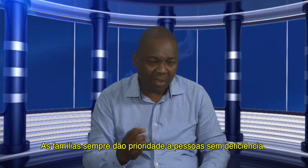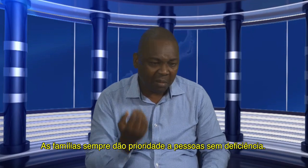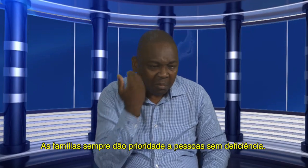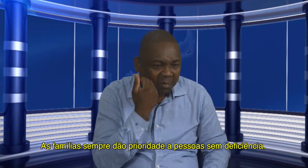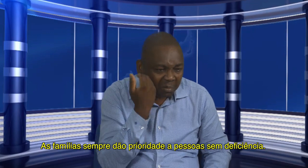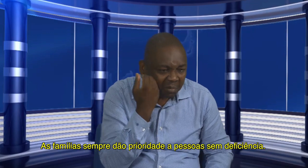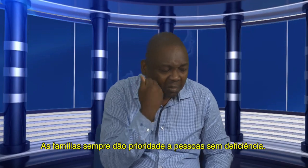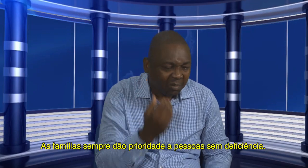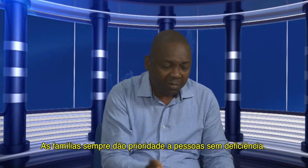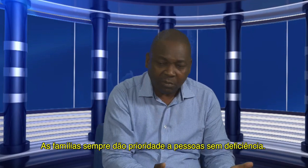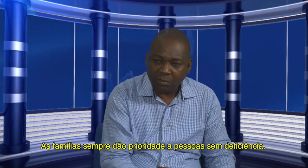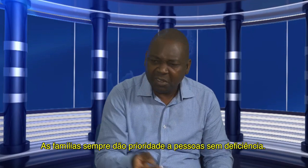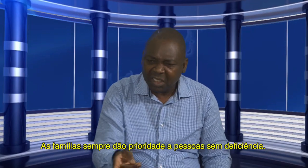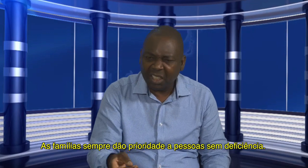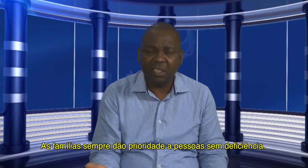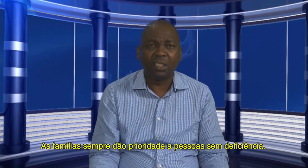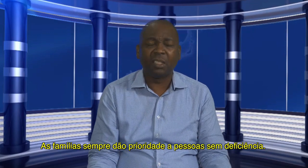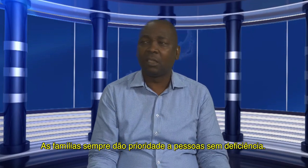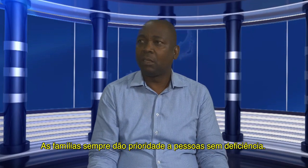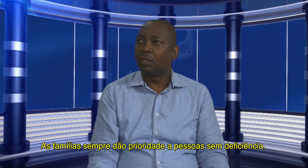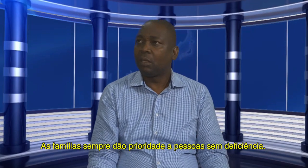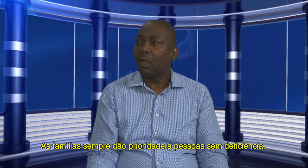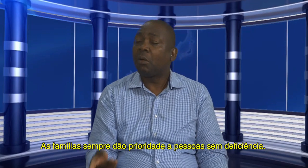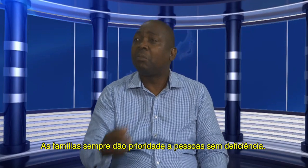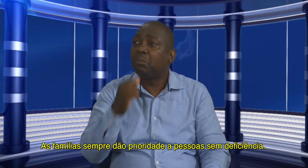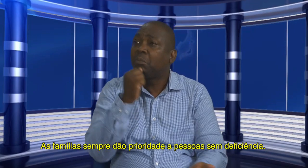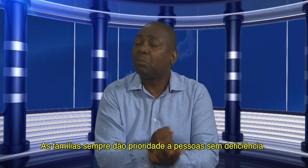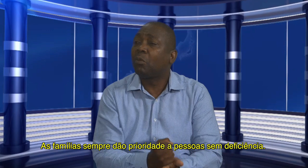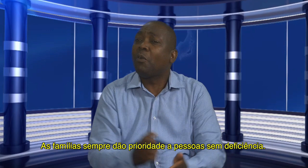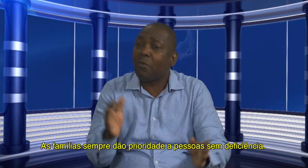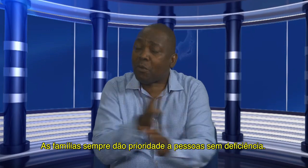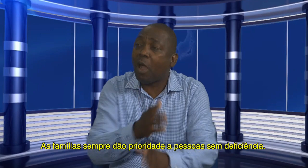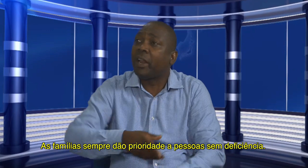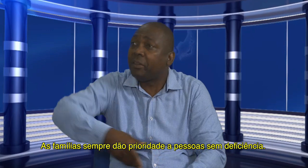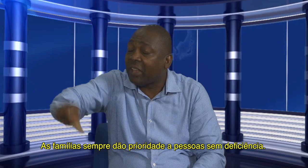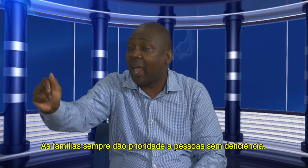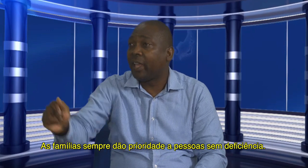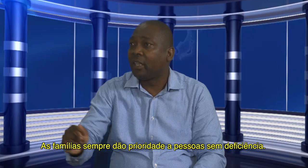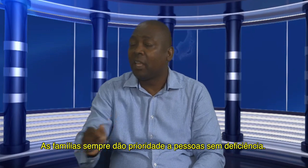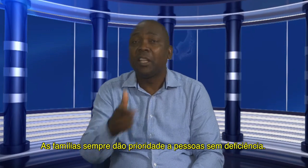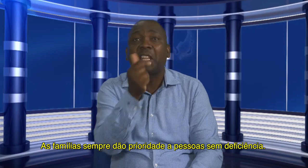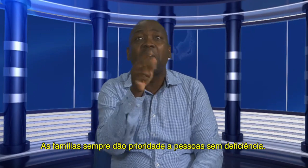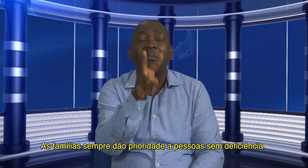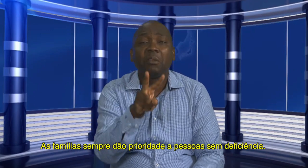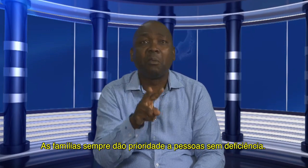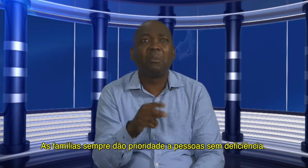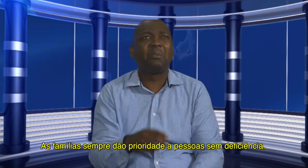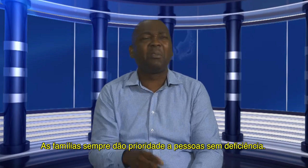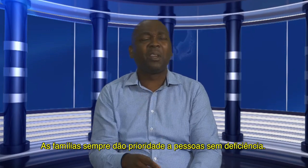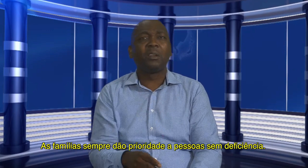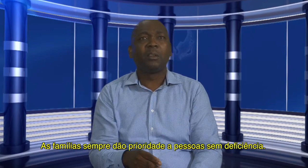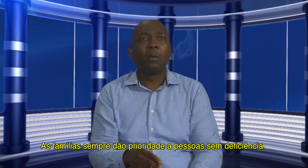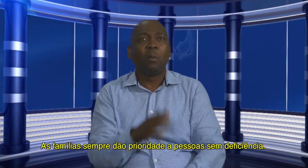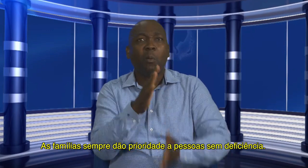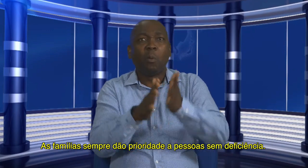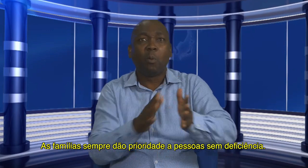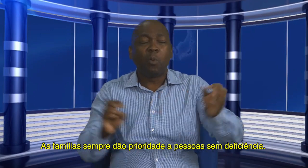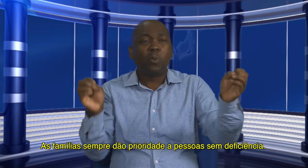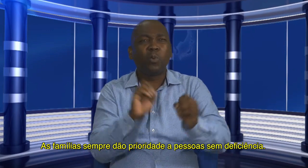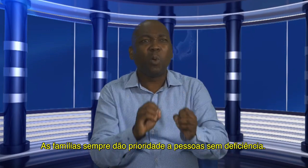dois filhos, por exemplo, tem uma pessoa surda e outra sem desafio, sempre dá prioridade à pessoa que não vem sem